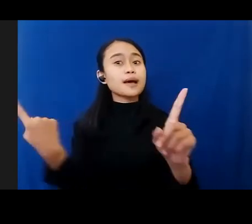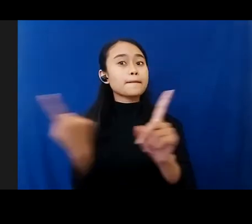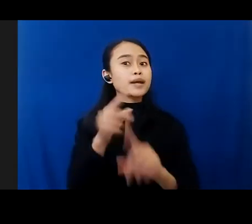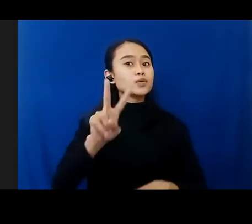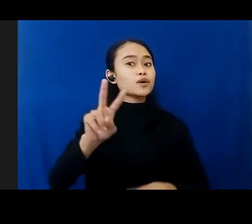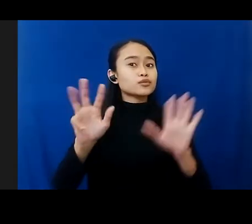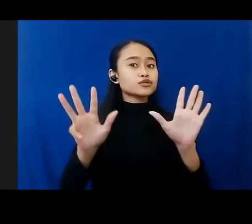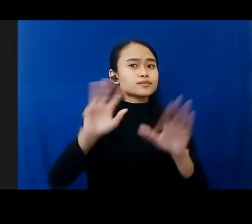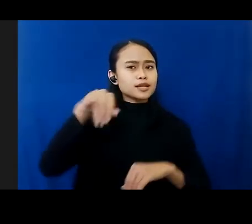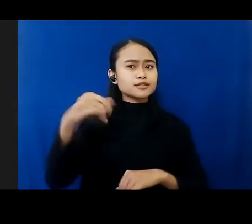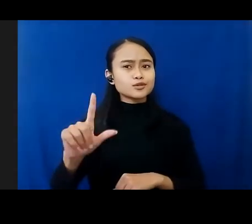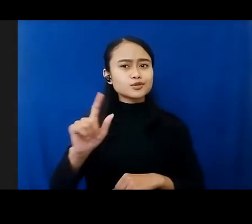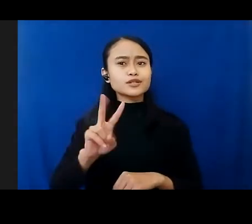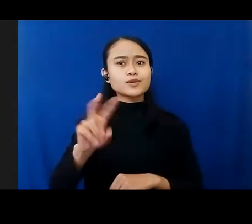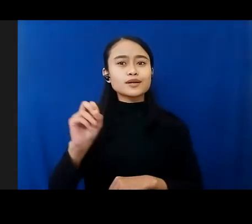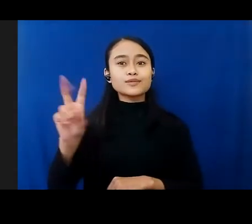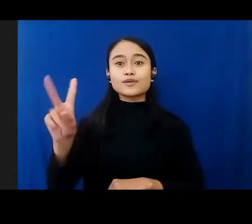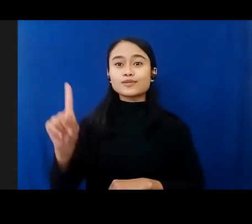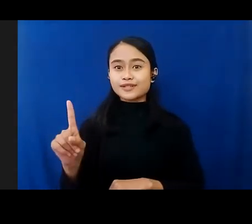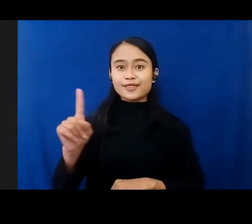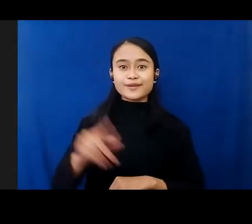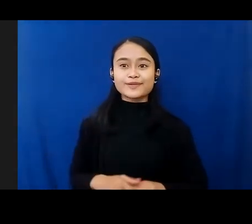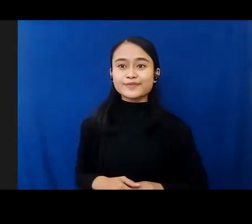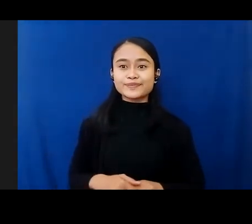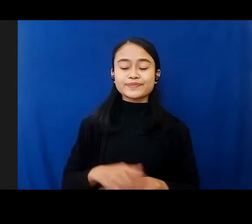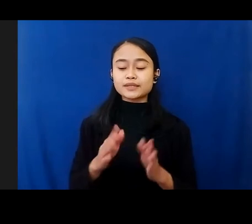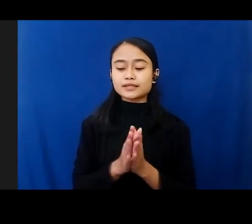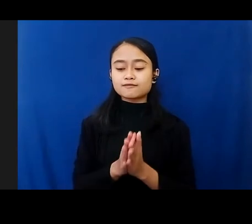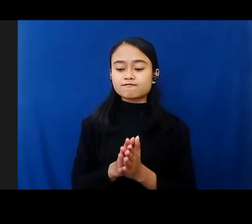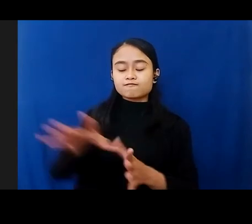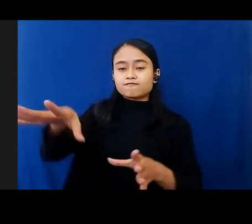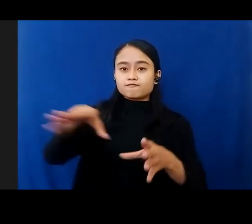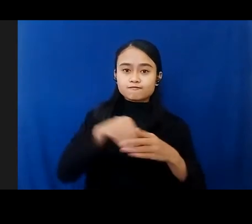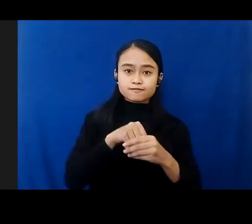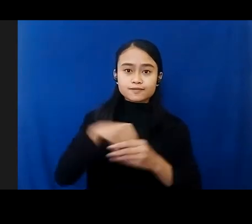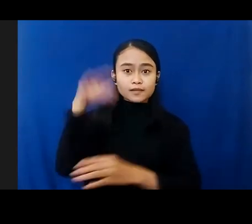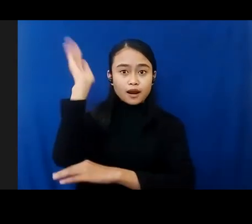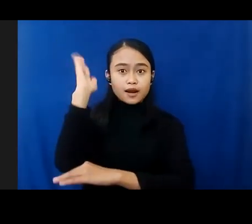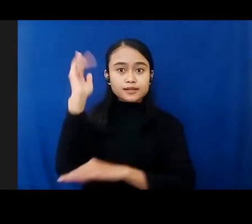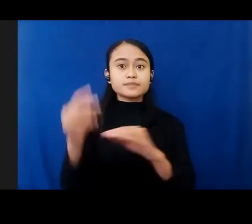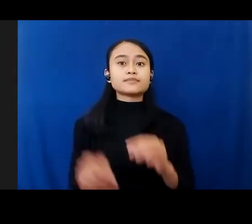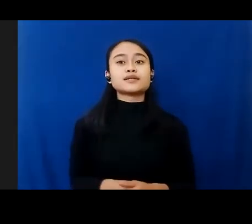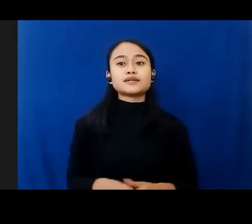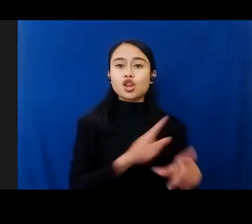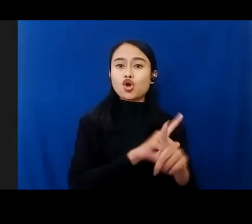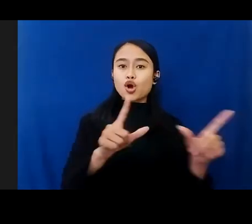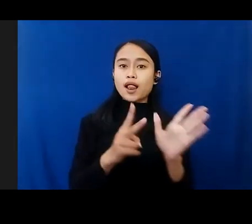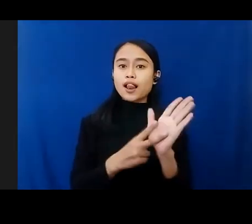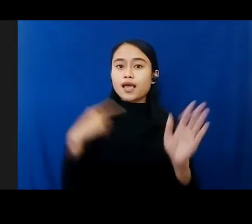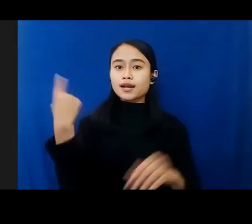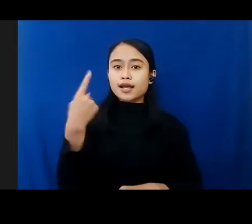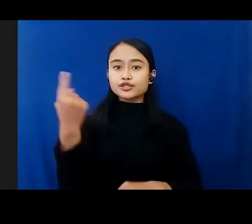Juni Juli 2021 dan melibatkan narasumber lokal, nasional maupun internasional